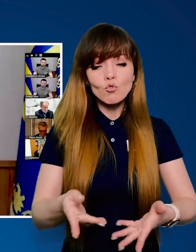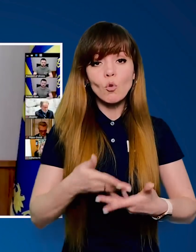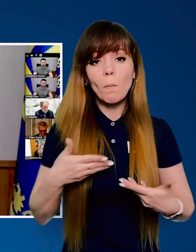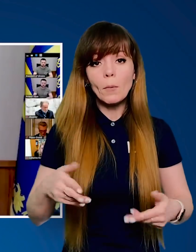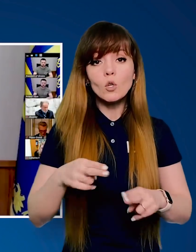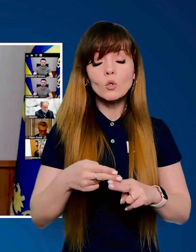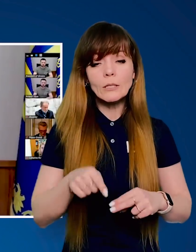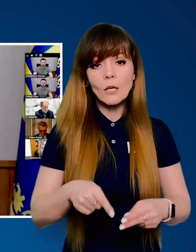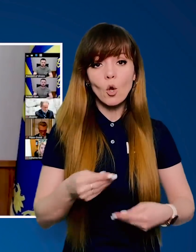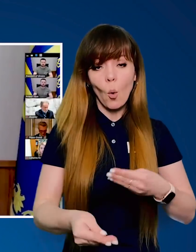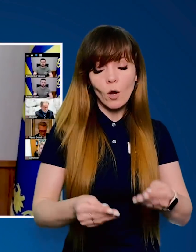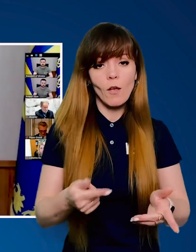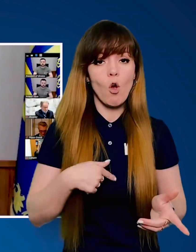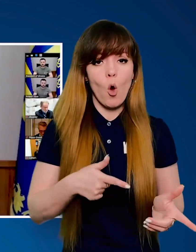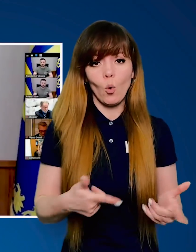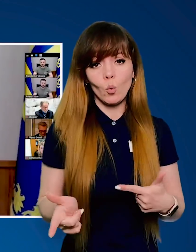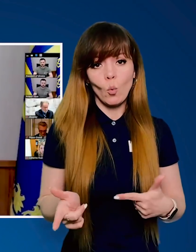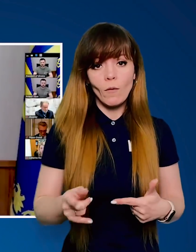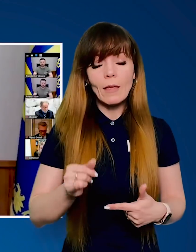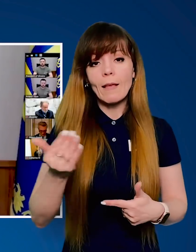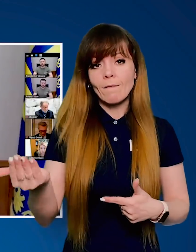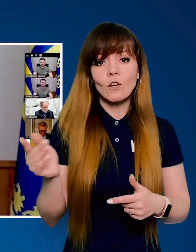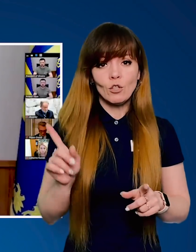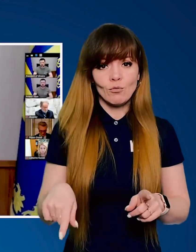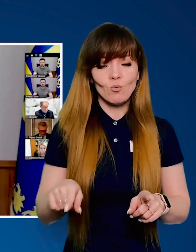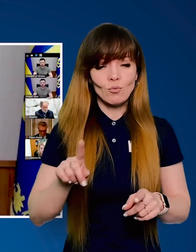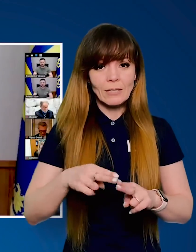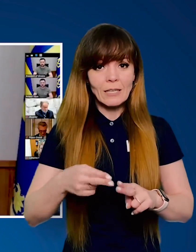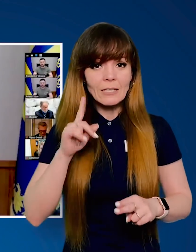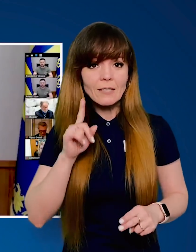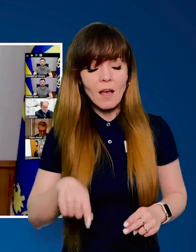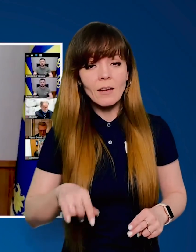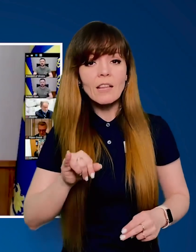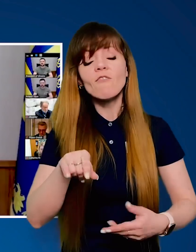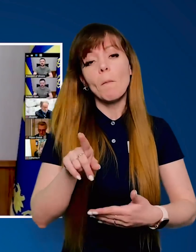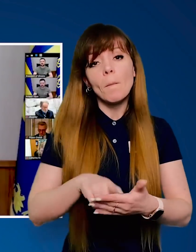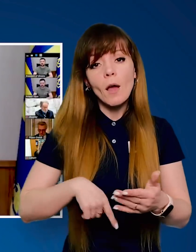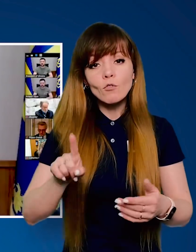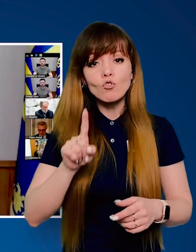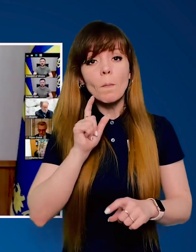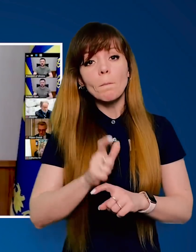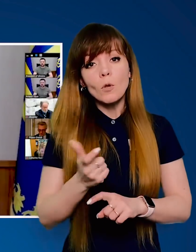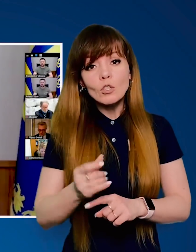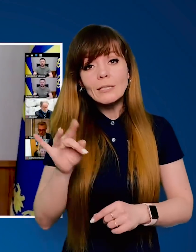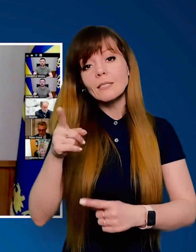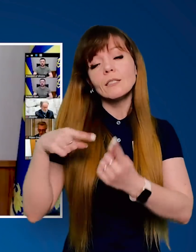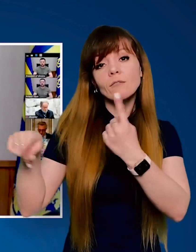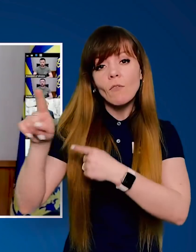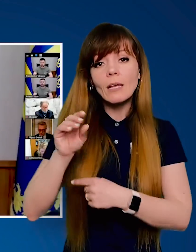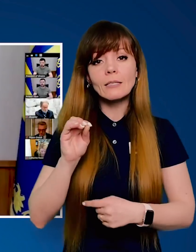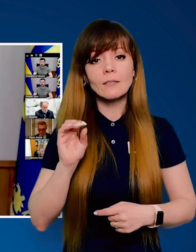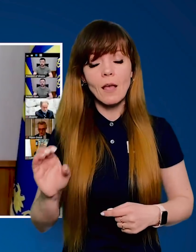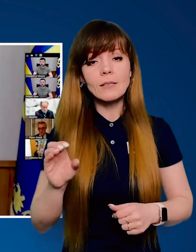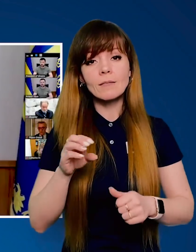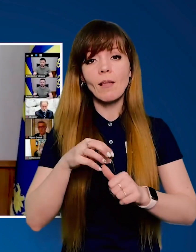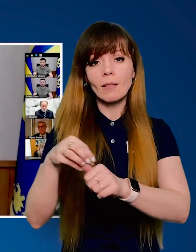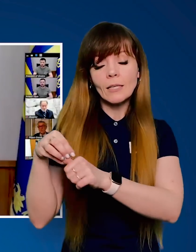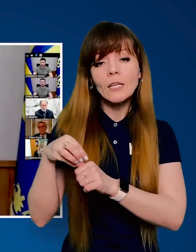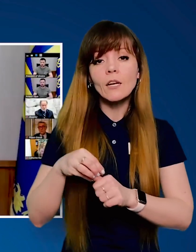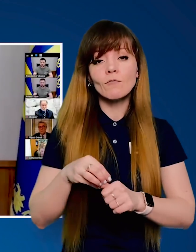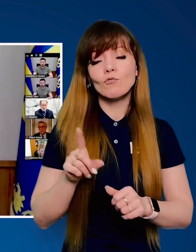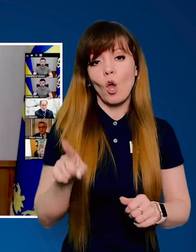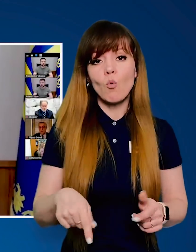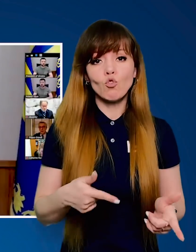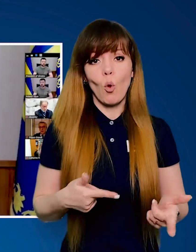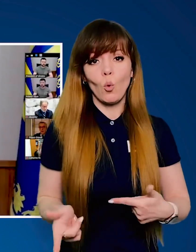знаю, що ми до цих кроків готові. І ви також це знаєте і впевнені, що більшість з вас, європейських лідерів,